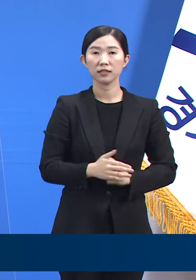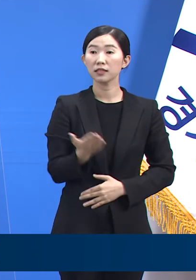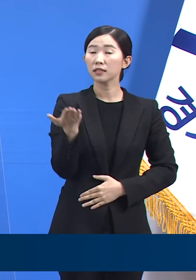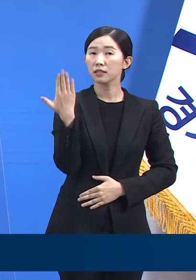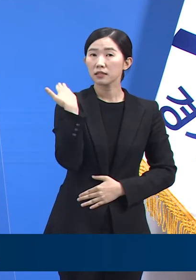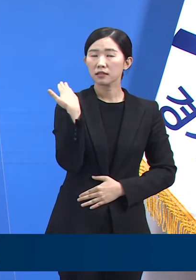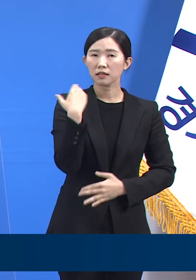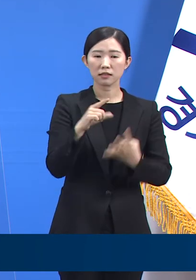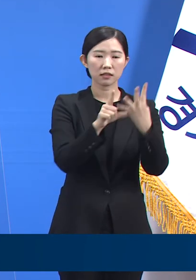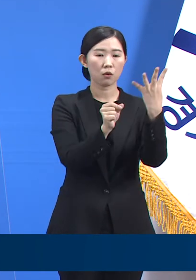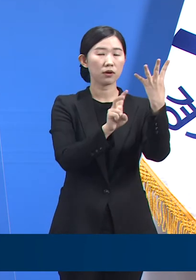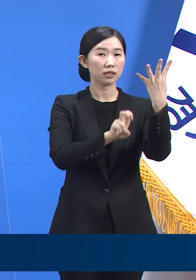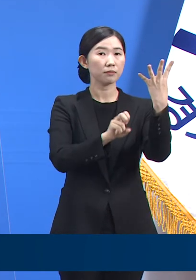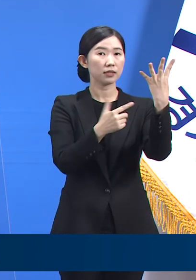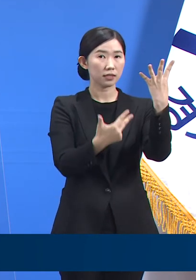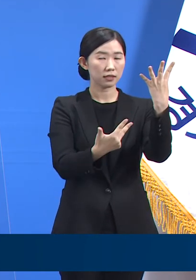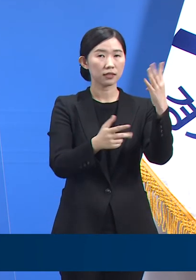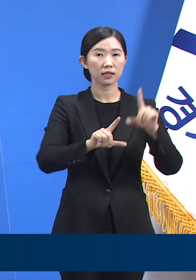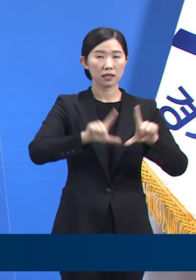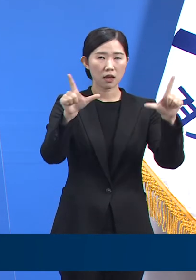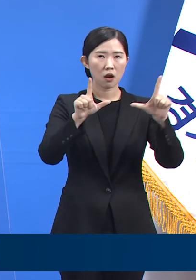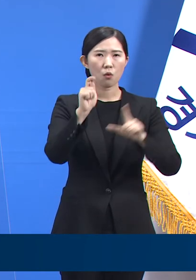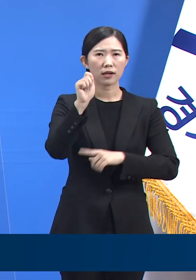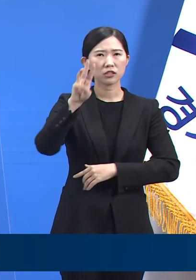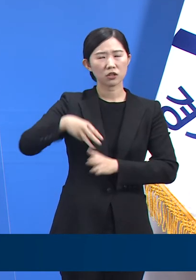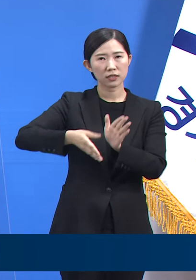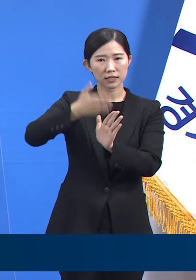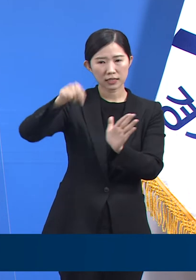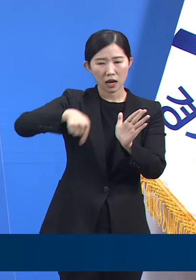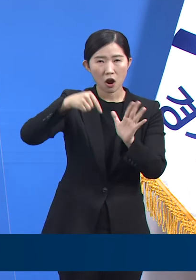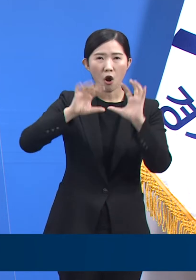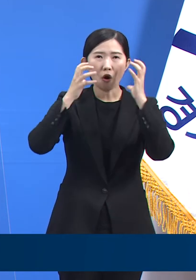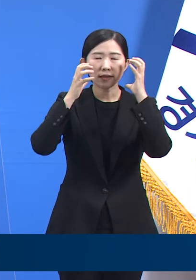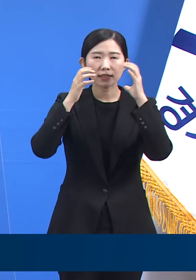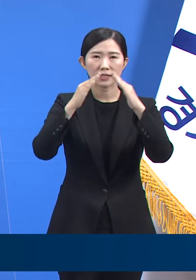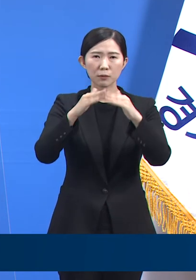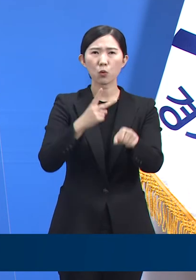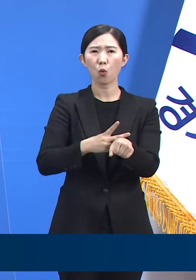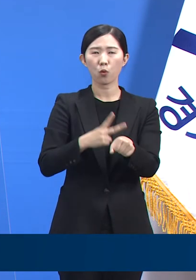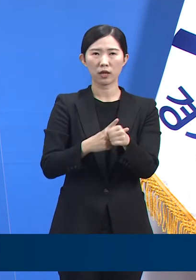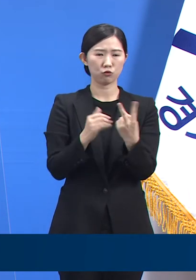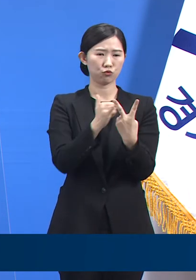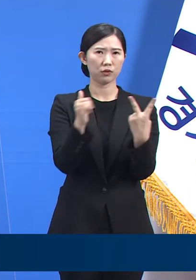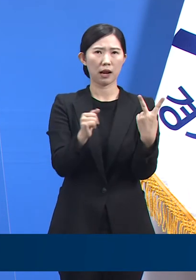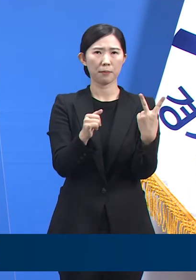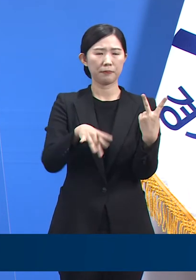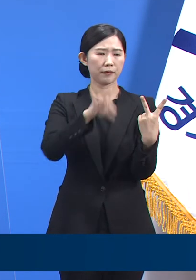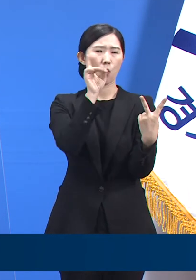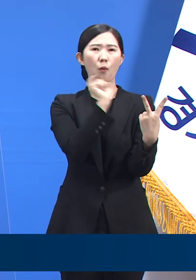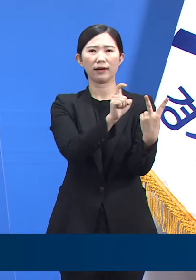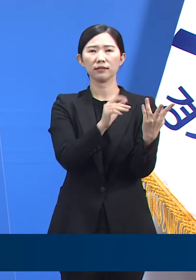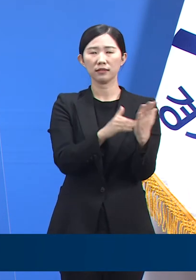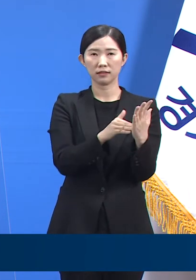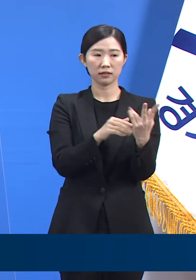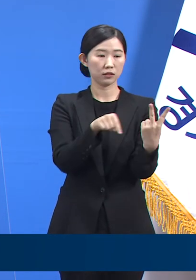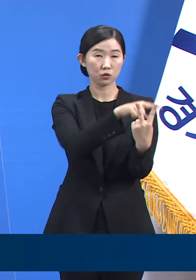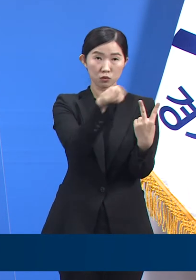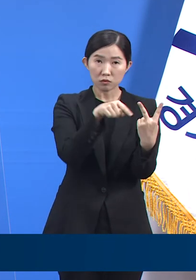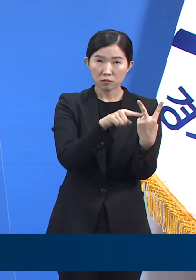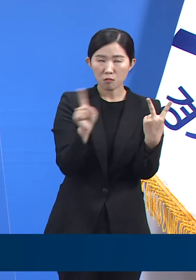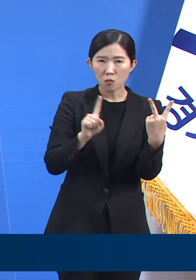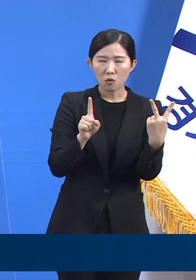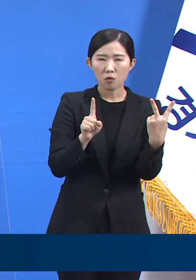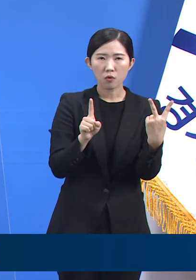27일 과천시 소재 어린이집 교사 2명이 최초로 확진 판정을 받았습니다. 확진자 2명은